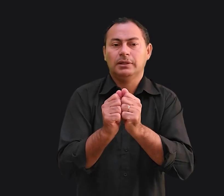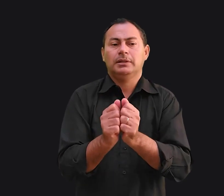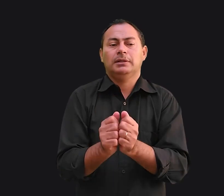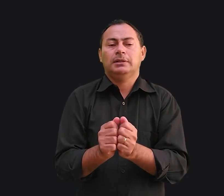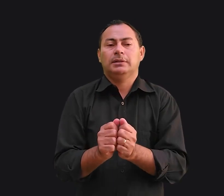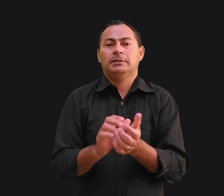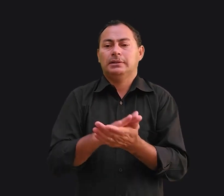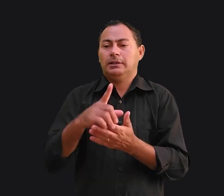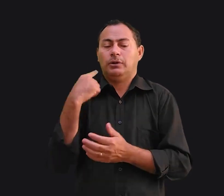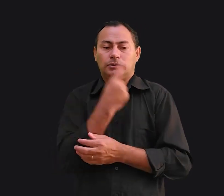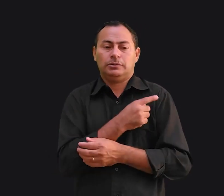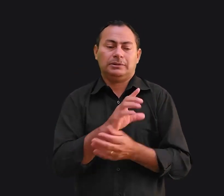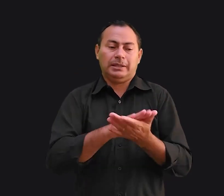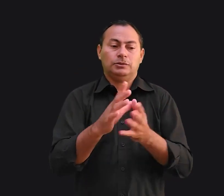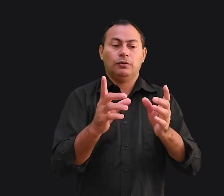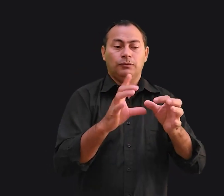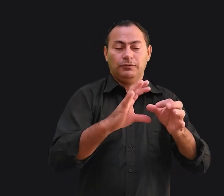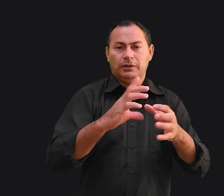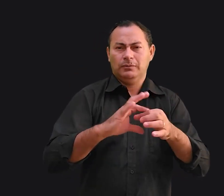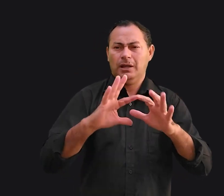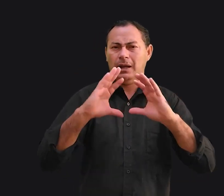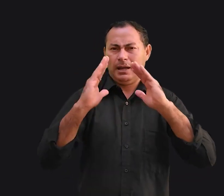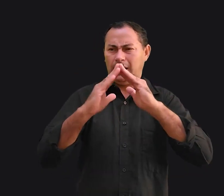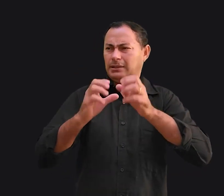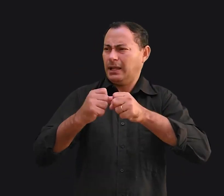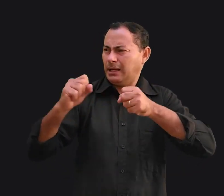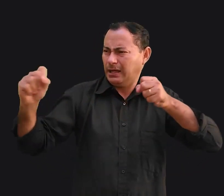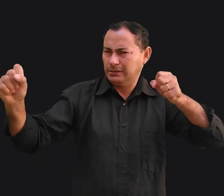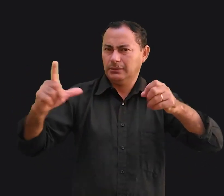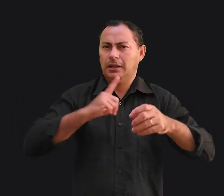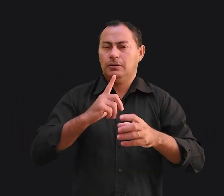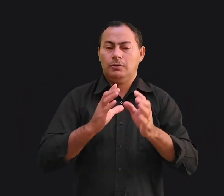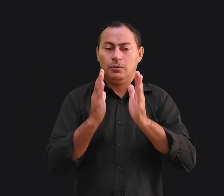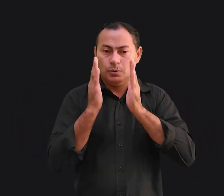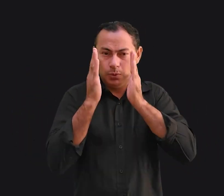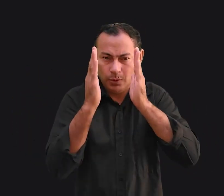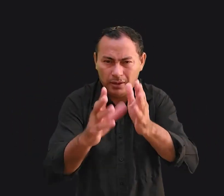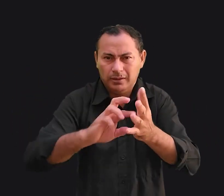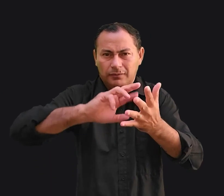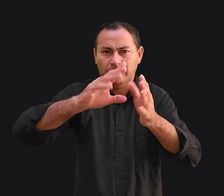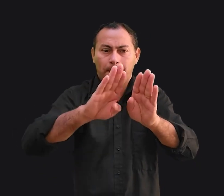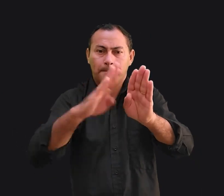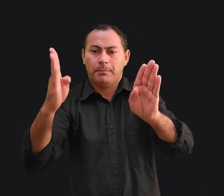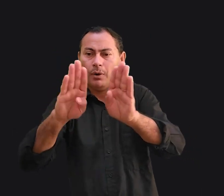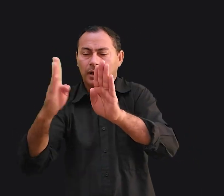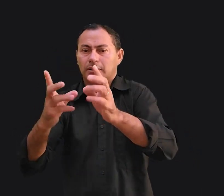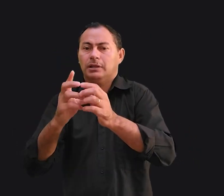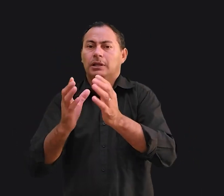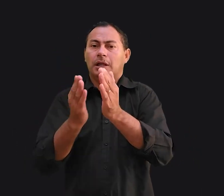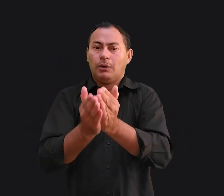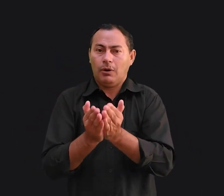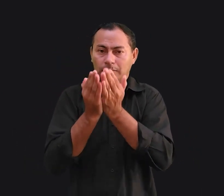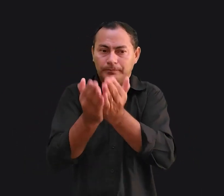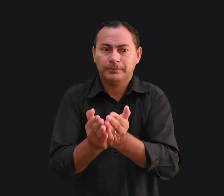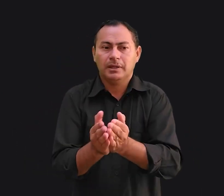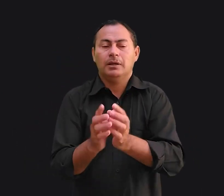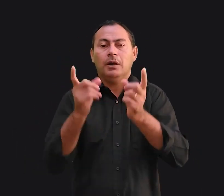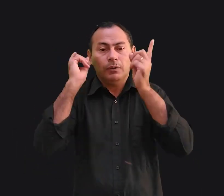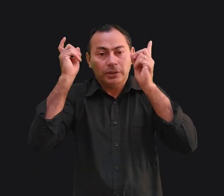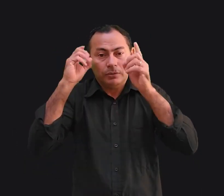sem nós, os pais. Nossa casa é comprida e tem um corredor com várias portas, como um navio. Eles se reuniam